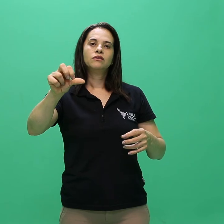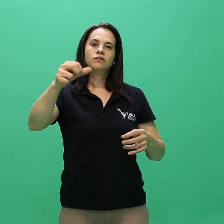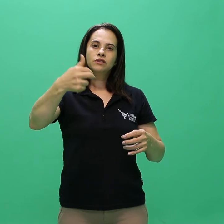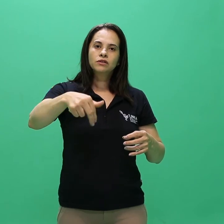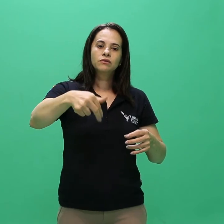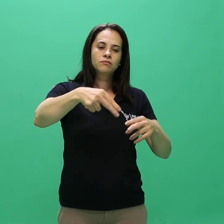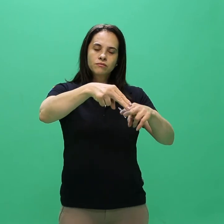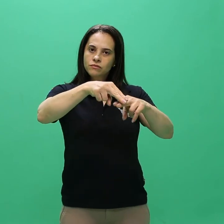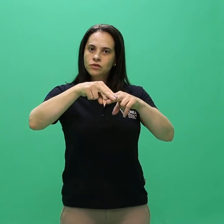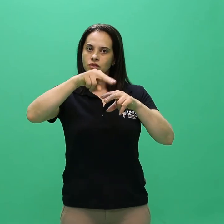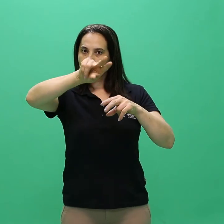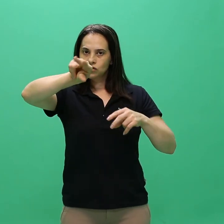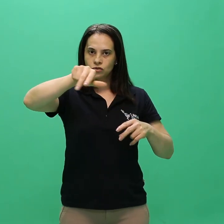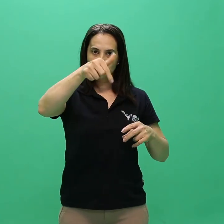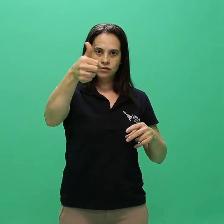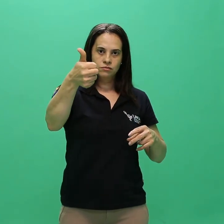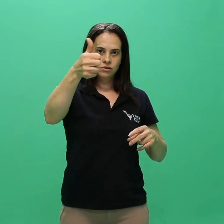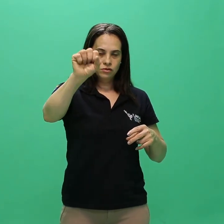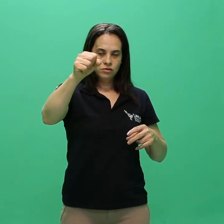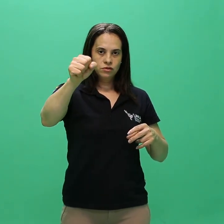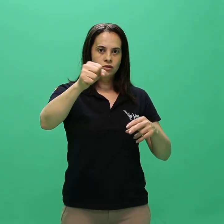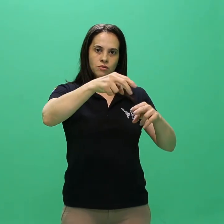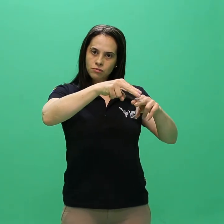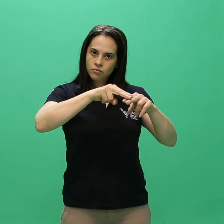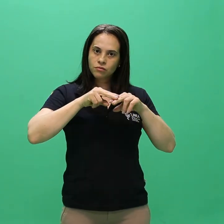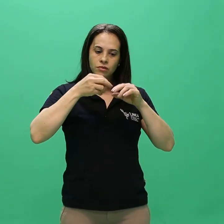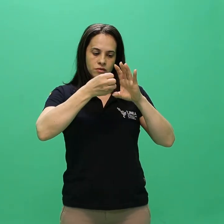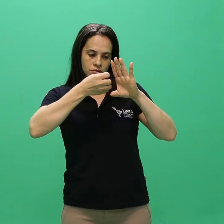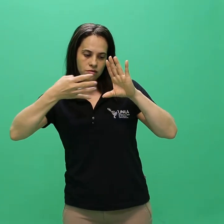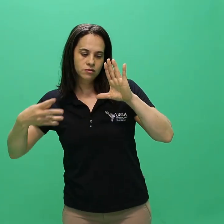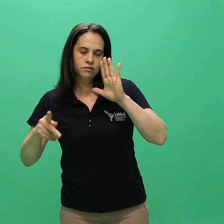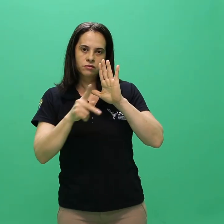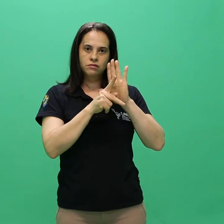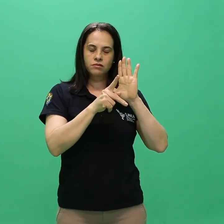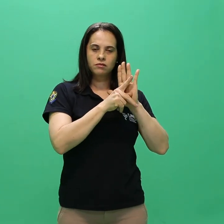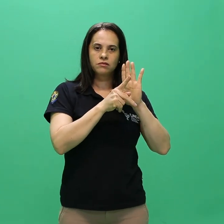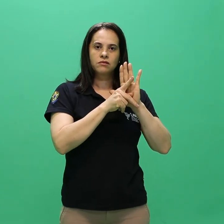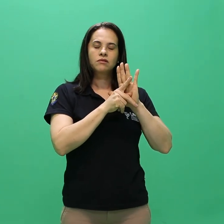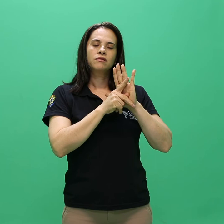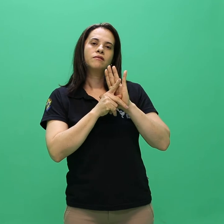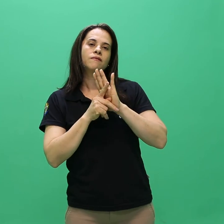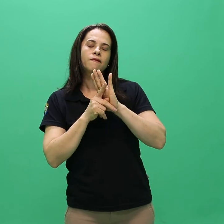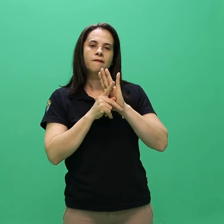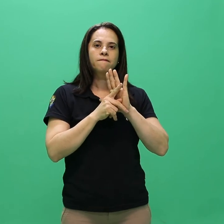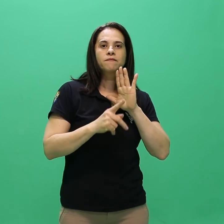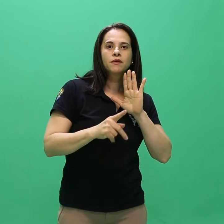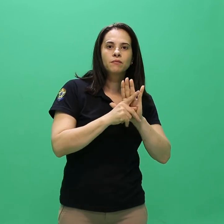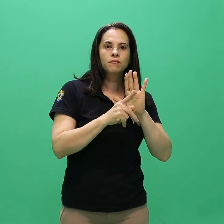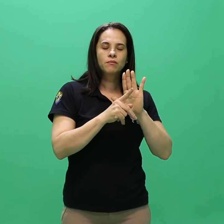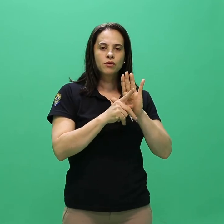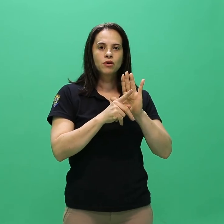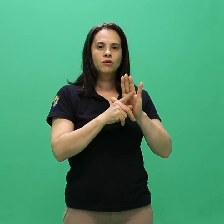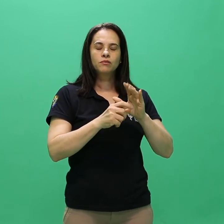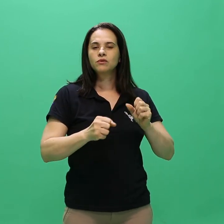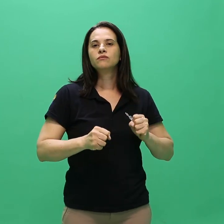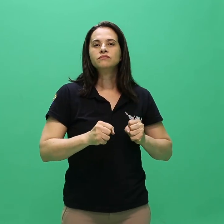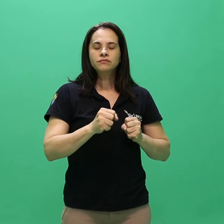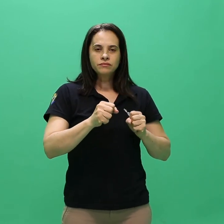no portal de editais da Unila, conforme cronograma elencado no anexo 1 do presente edital.